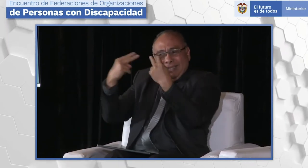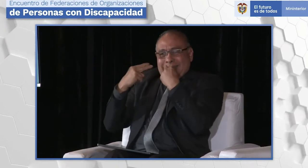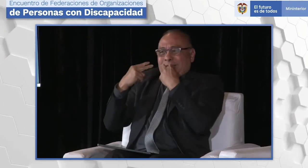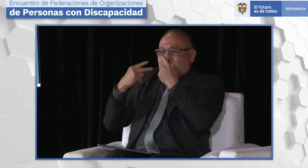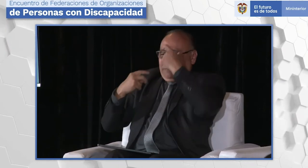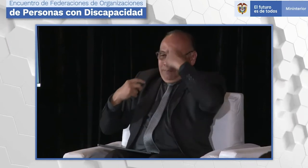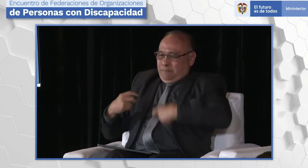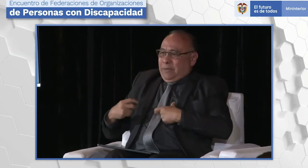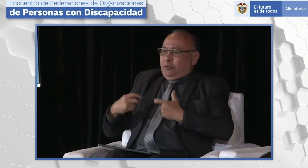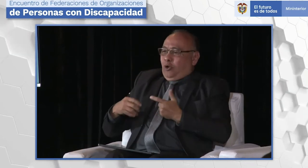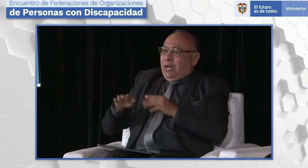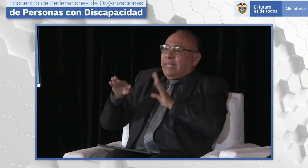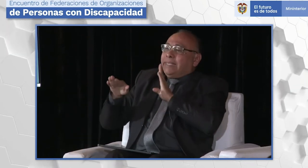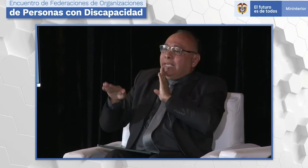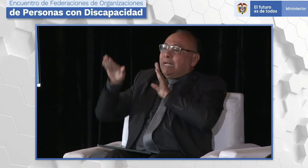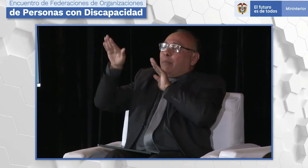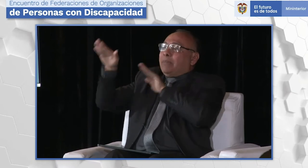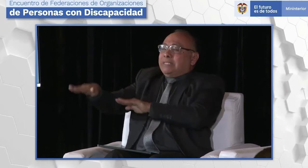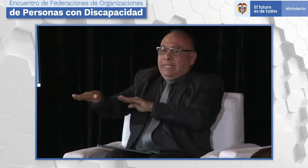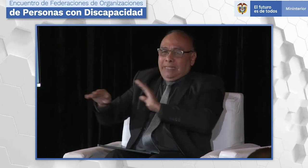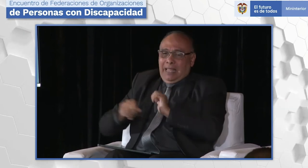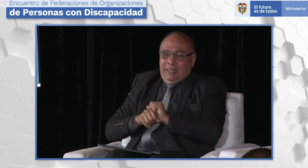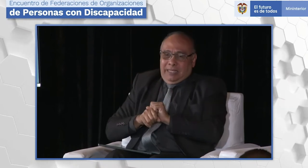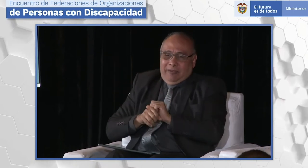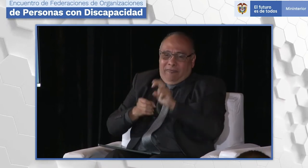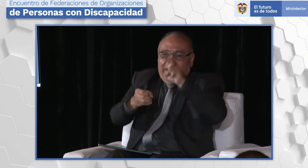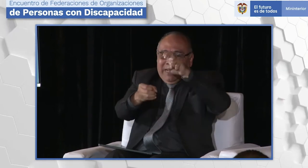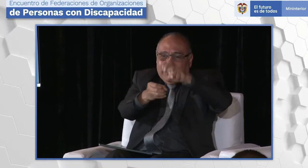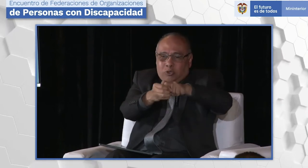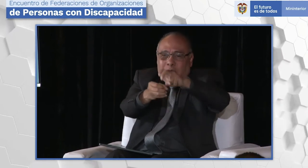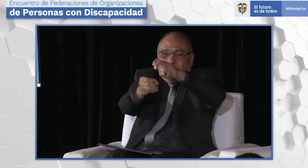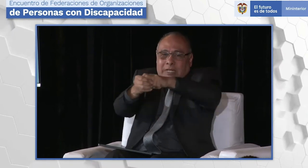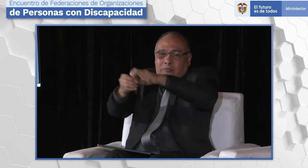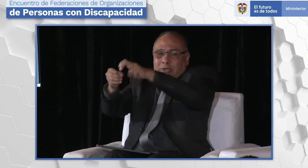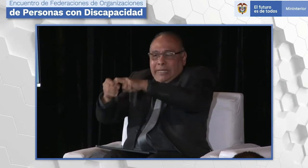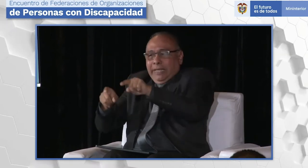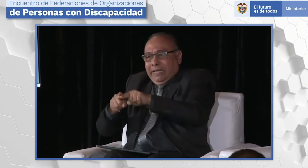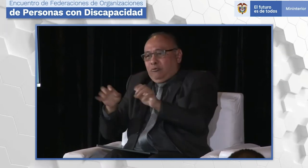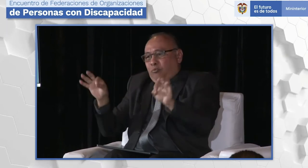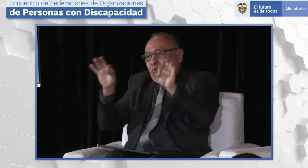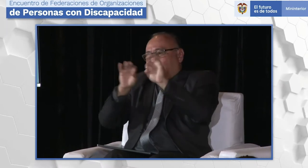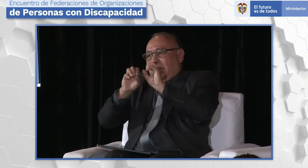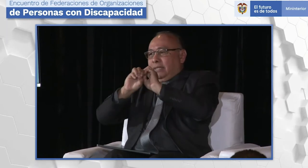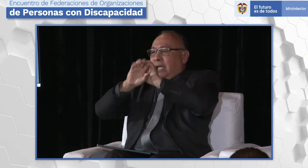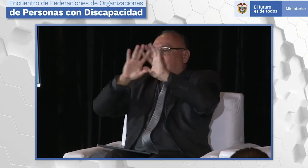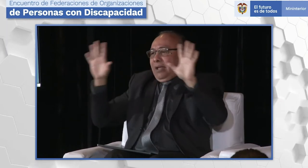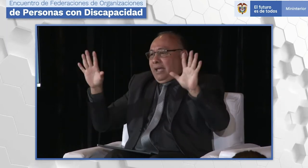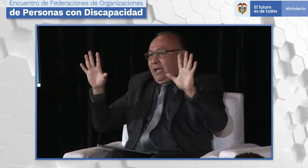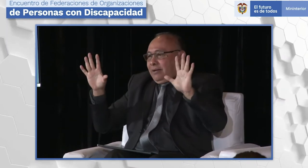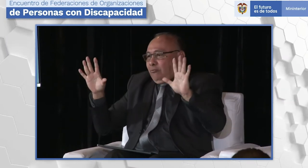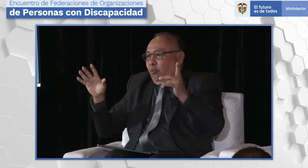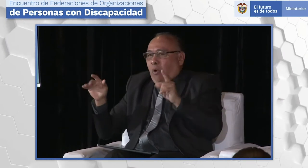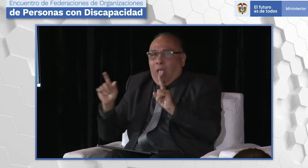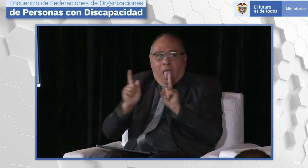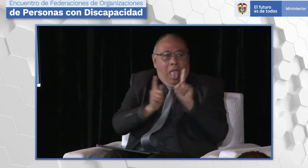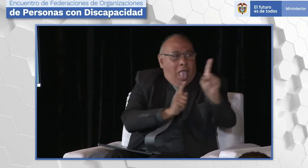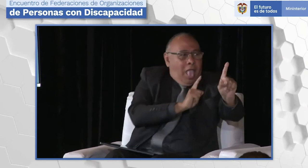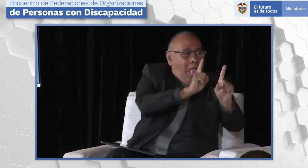siempre se acercan al intérprete a hacer preguntas. Y uno dice, pero disculpe, si soy yo, como persona sorda, que está federada, que le está dando la